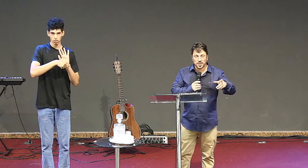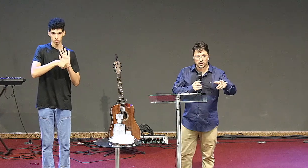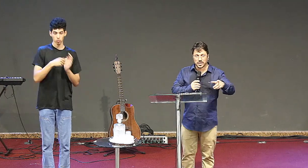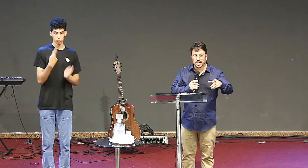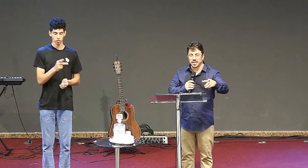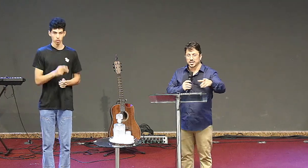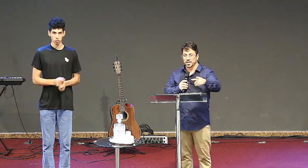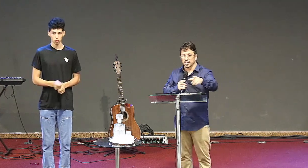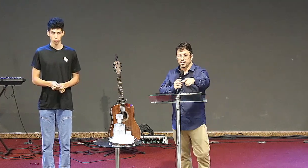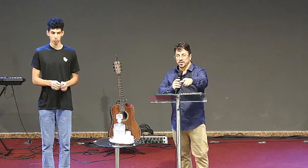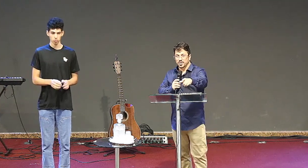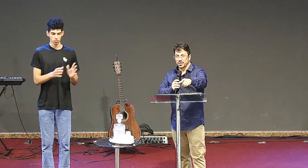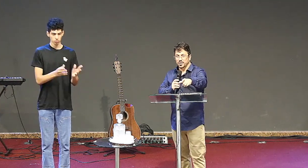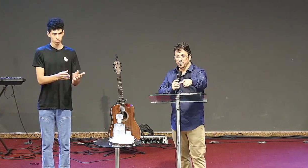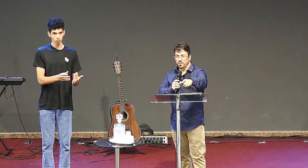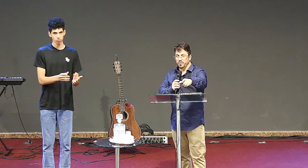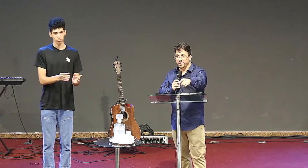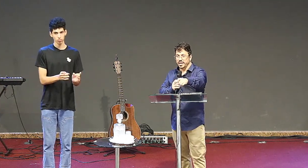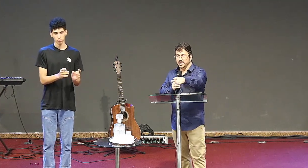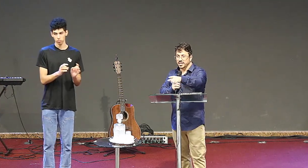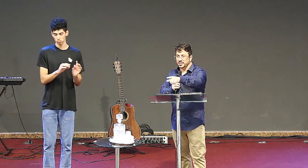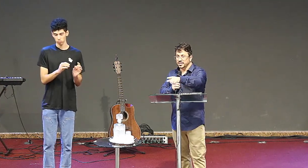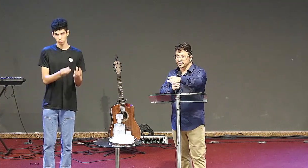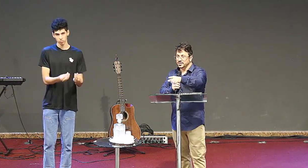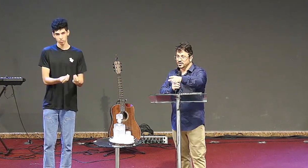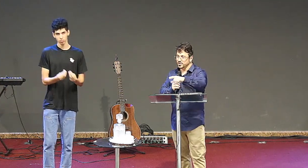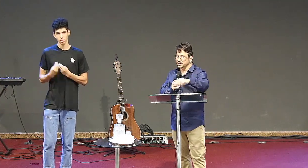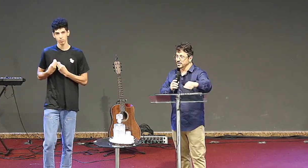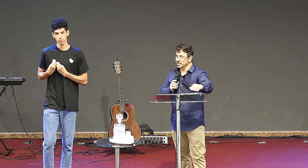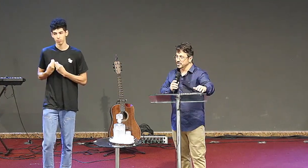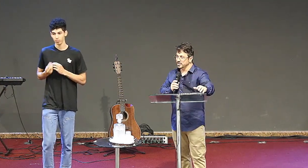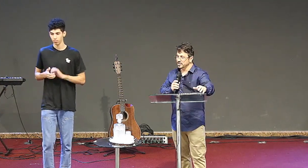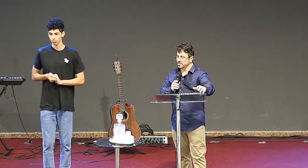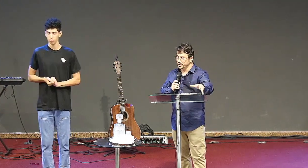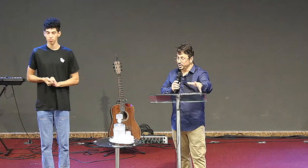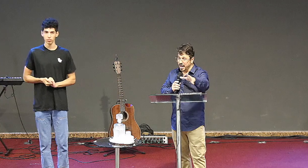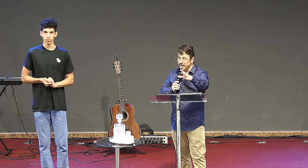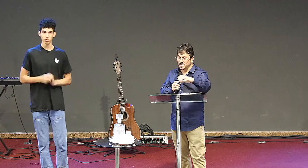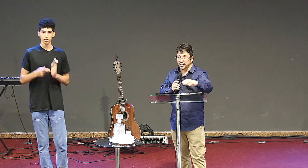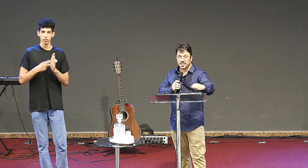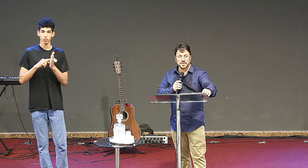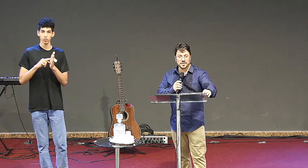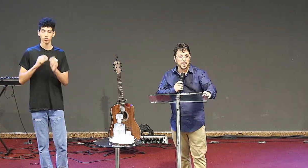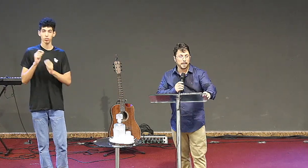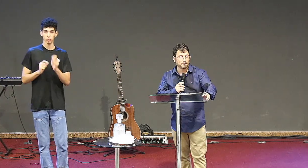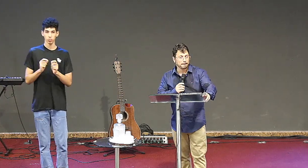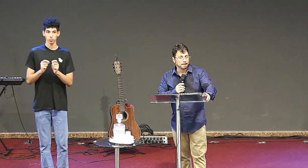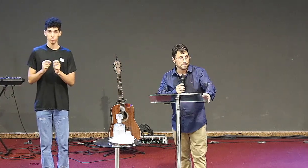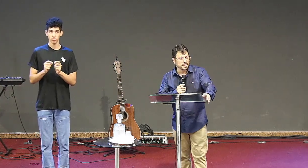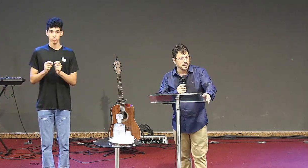falando para o pastor da igreja vou mover a igreja de você vou tirar ela daí